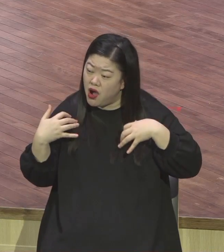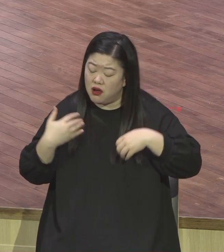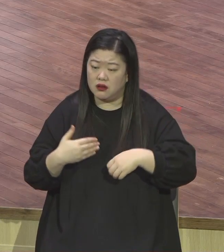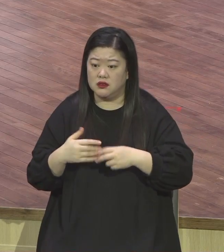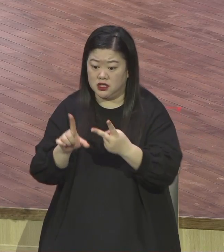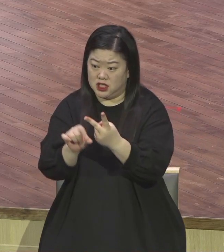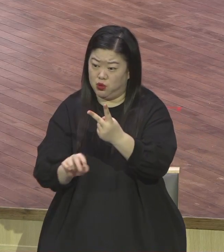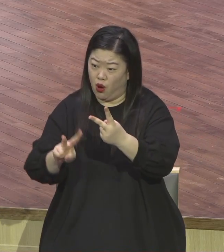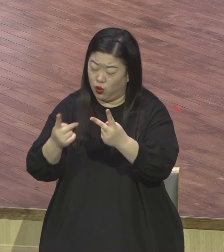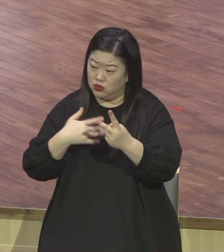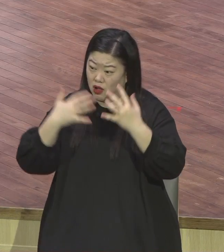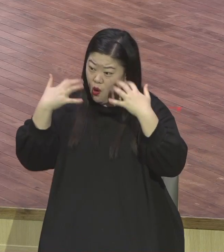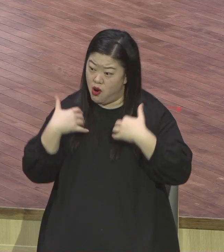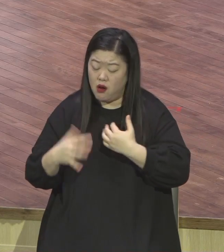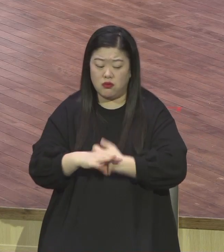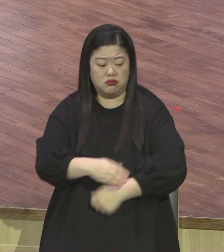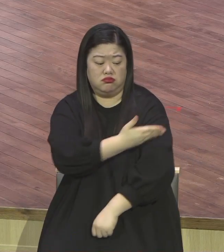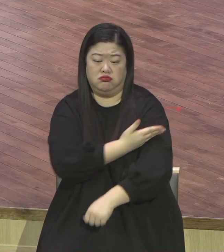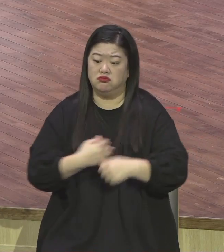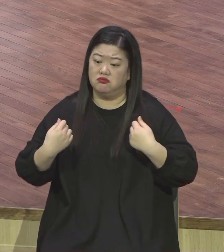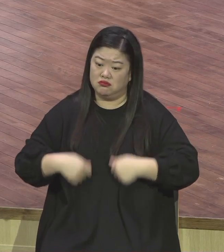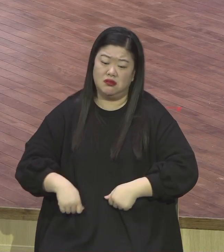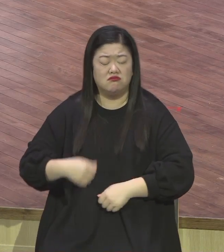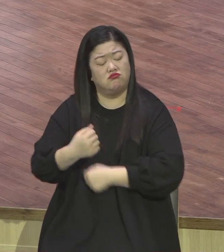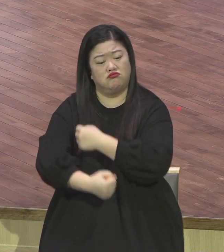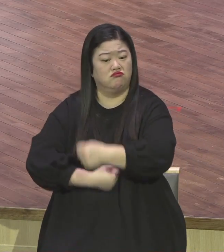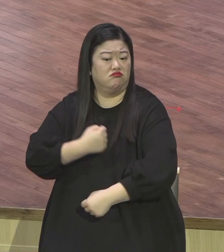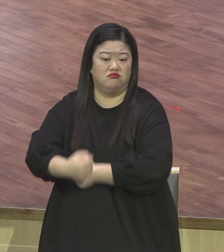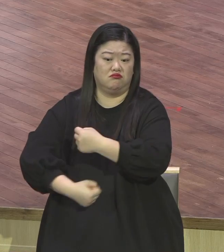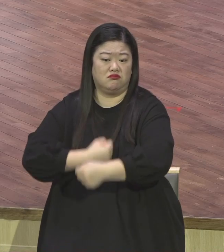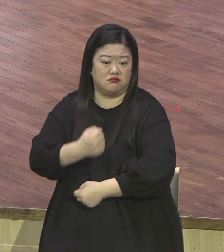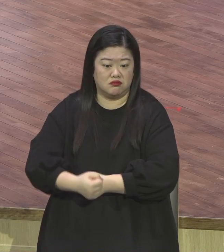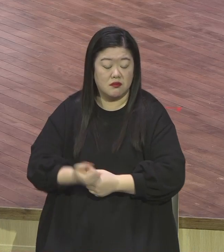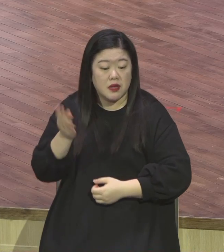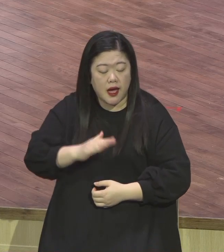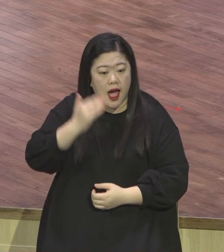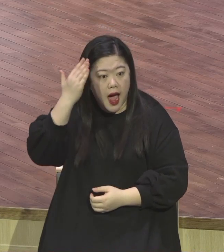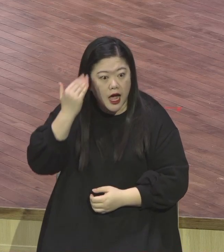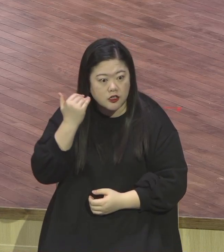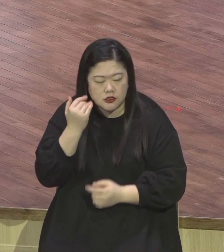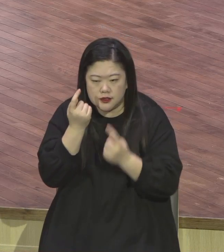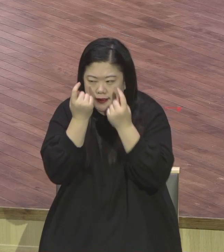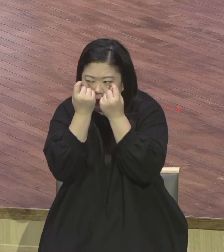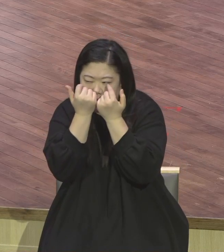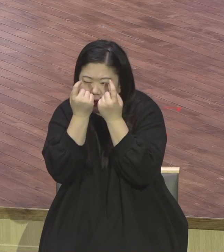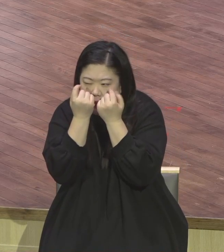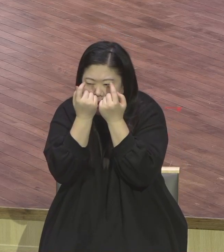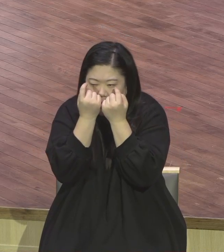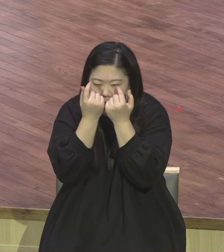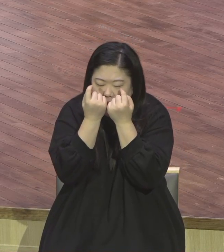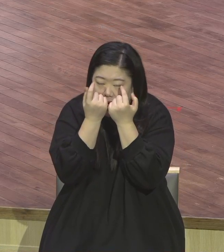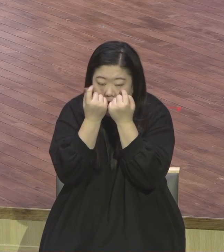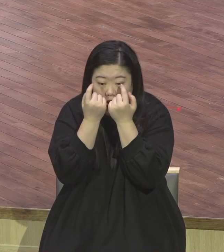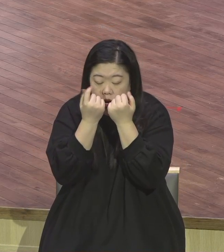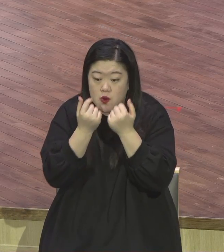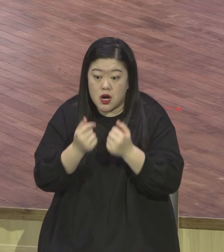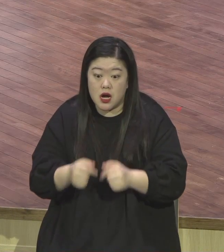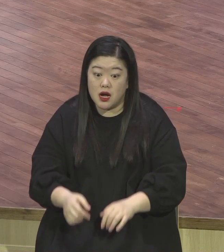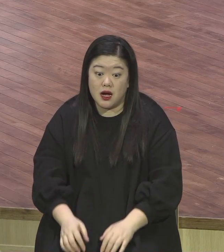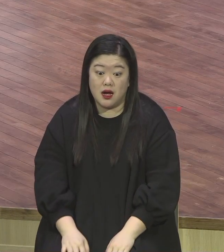못해요 주위 봐가래 눈치 봐가면서 옆에 좌우 봐가면서 그렇게 하는 거지 미국은 그런 게 없어요 자기가 하고 싶은 말